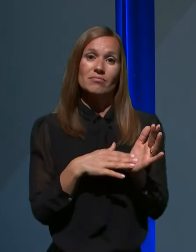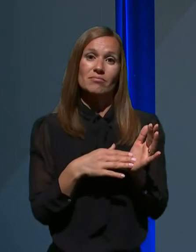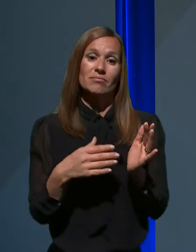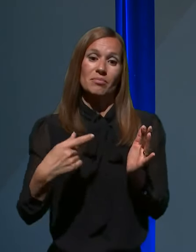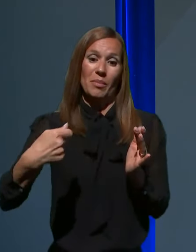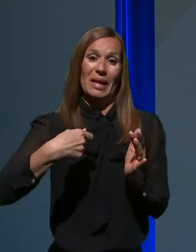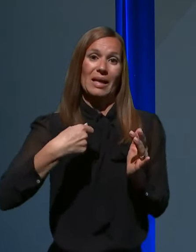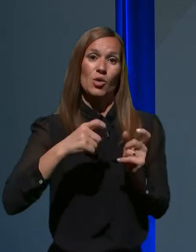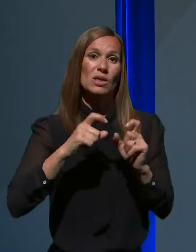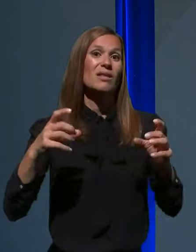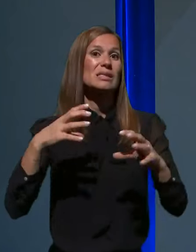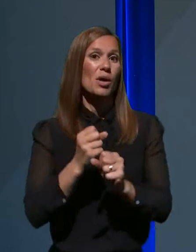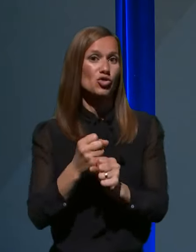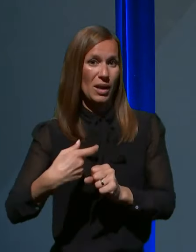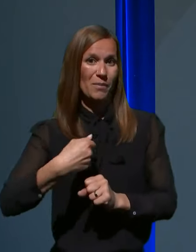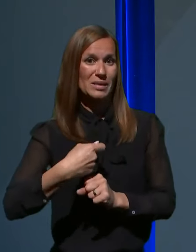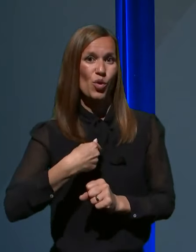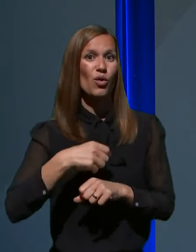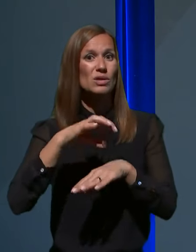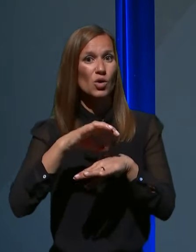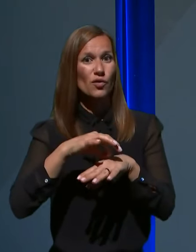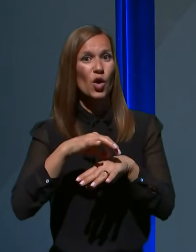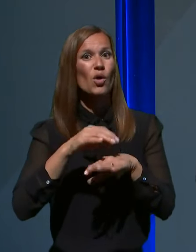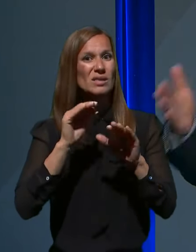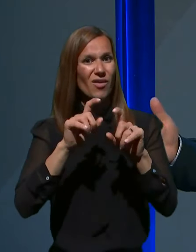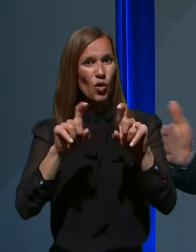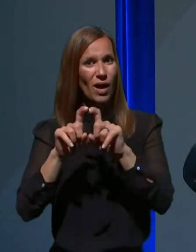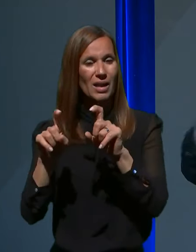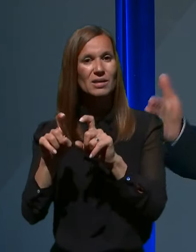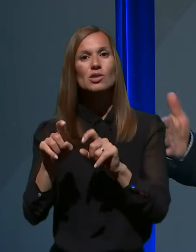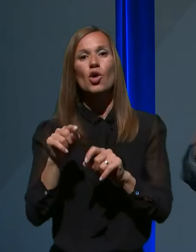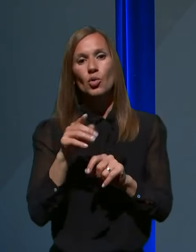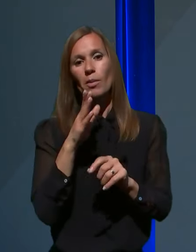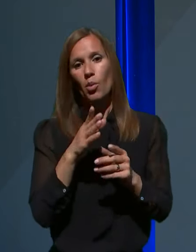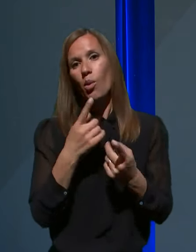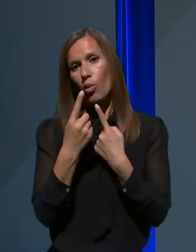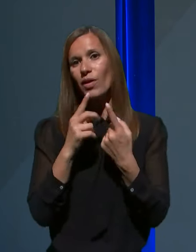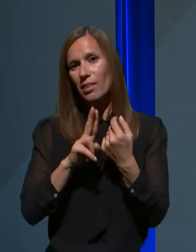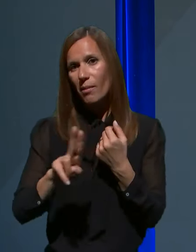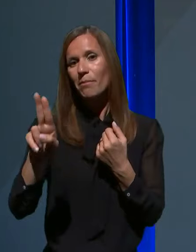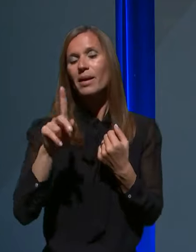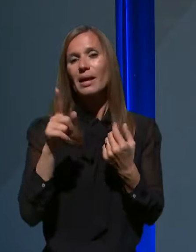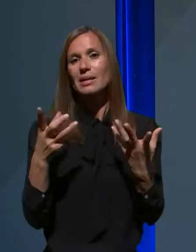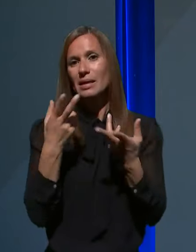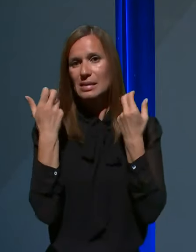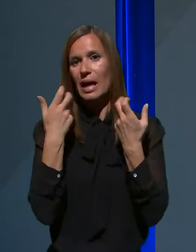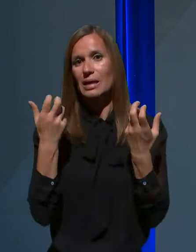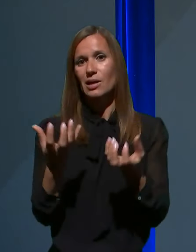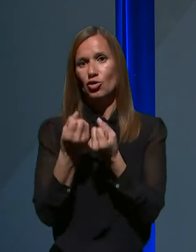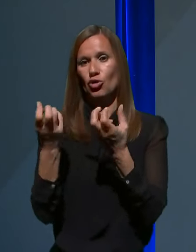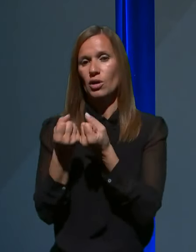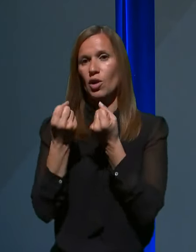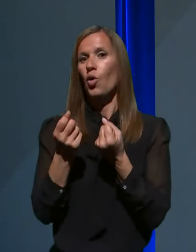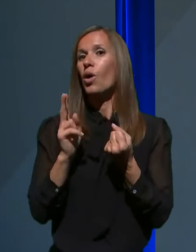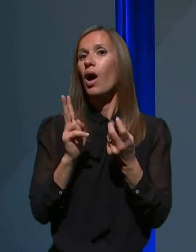v zdravstveno zavarovalnico, bomo pač se lahko pogovarjali korak naprej in iskali rešitev, kako more